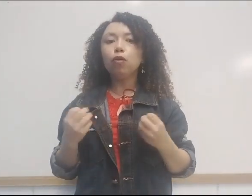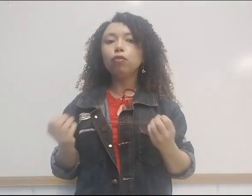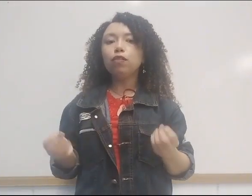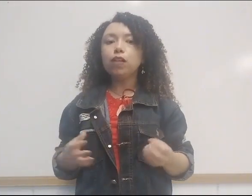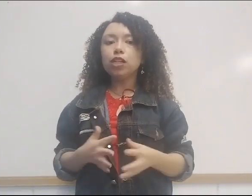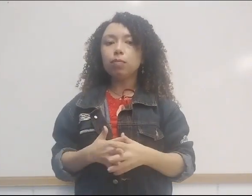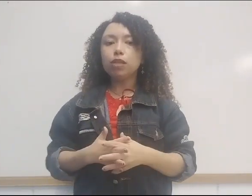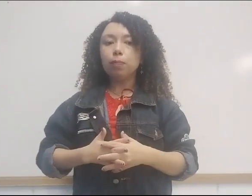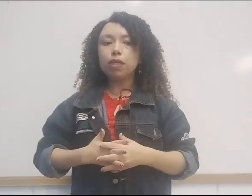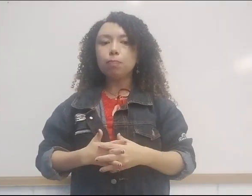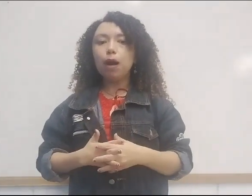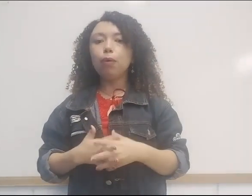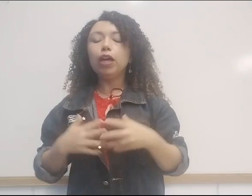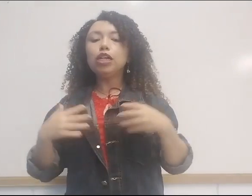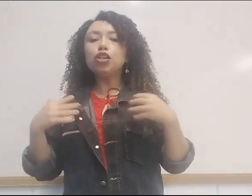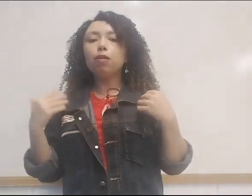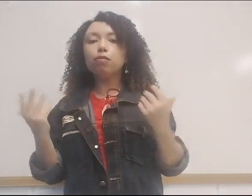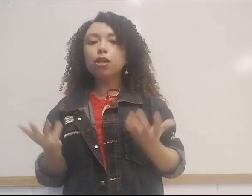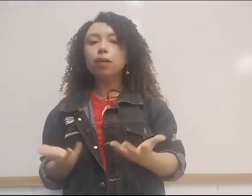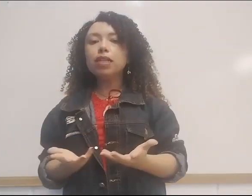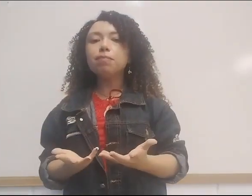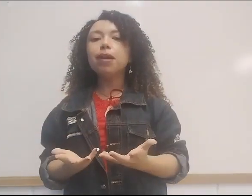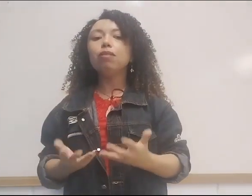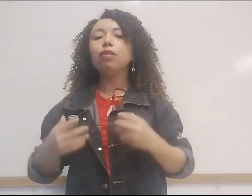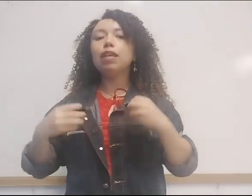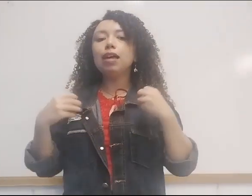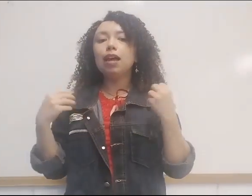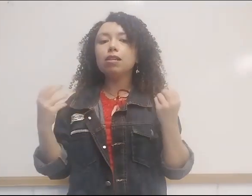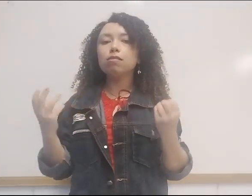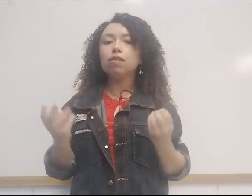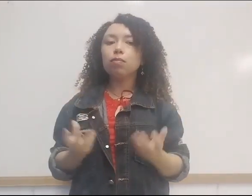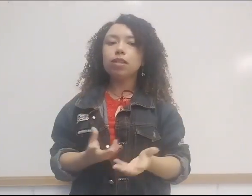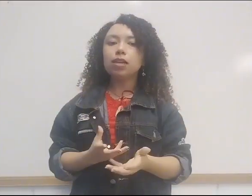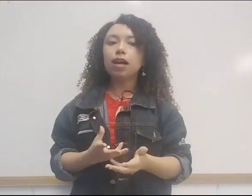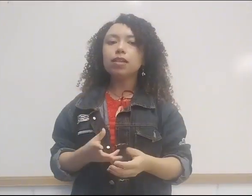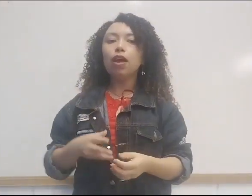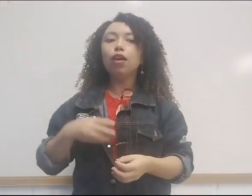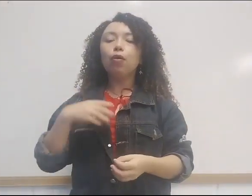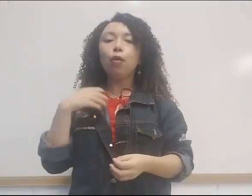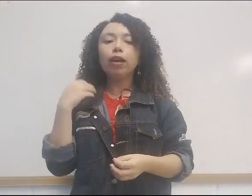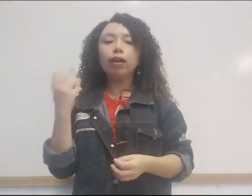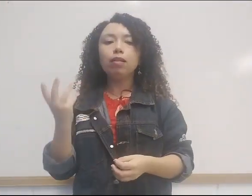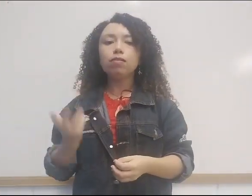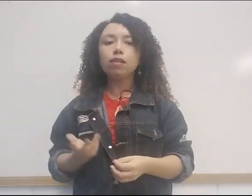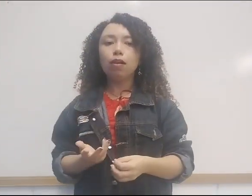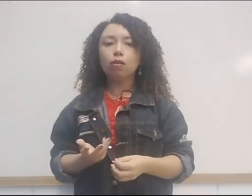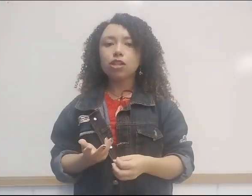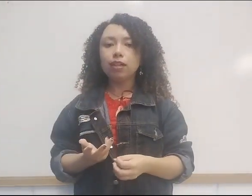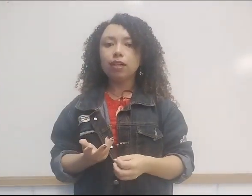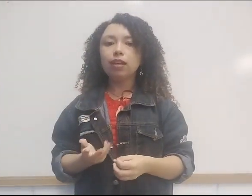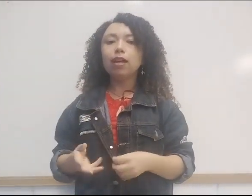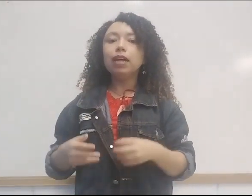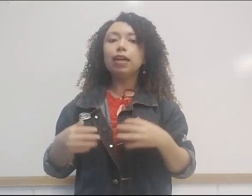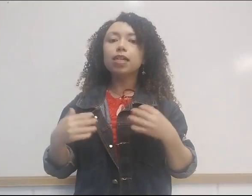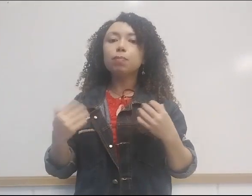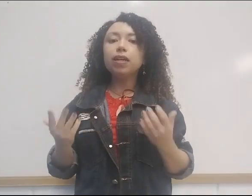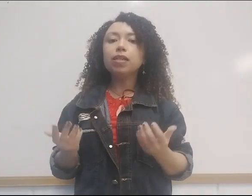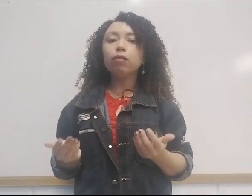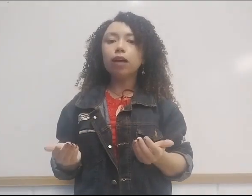ponto de vista da missão principal, isto é o estabelecimento de relações comerciais com reinos da costa índica e a expedição de